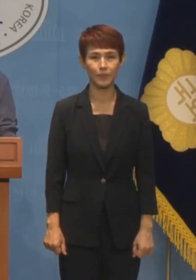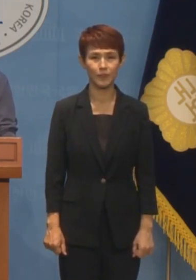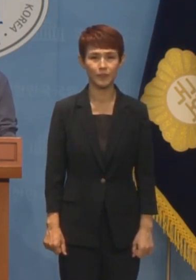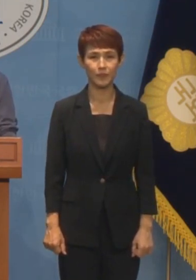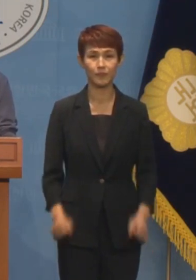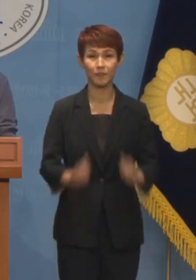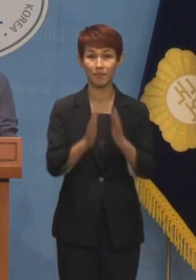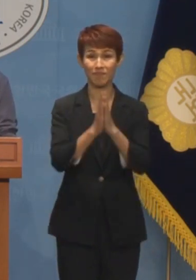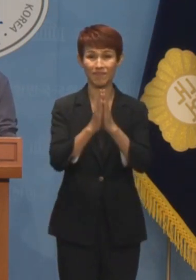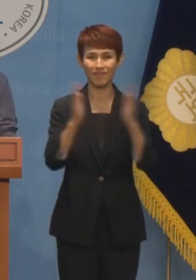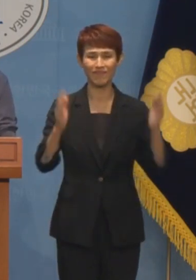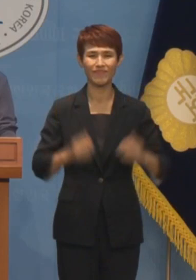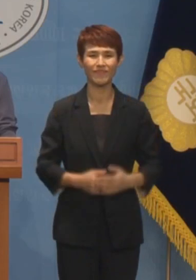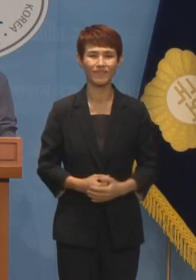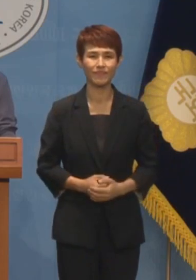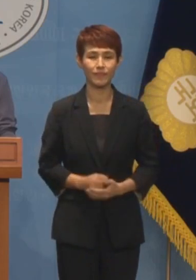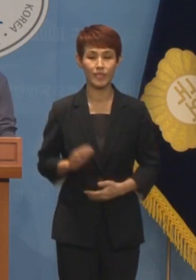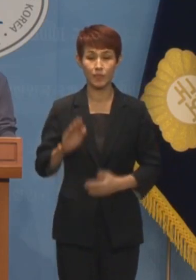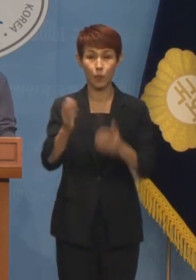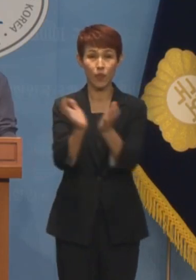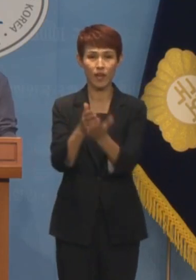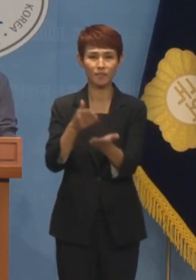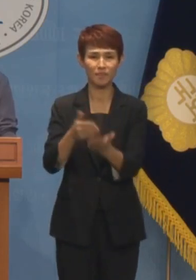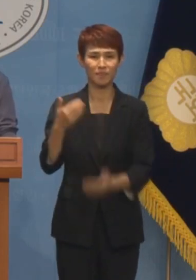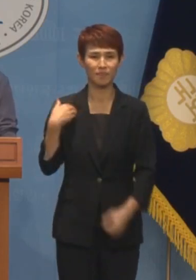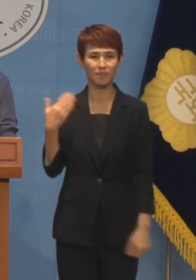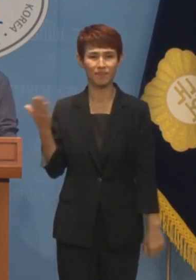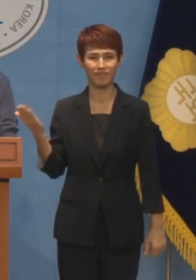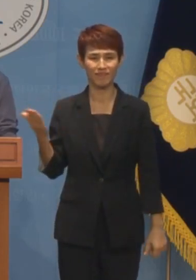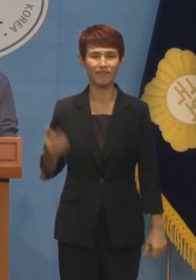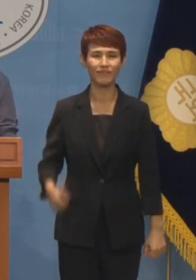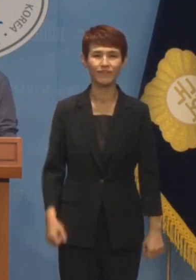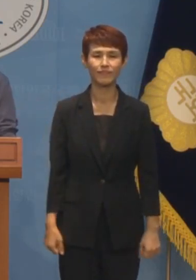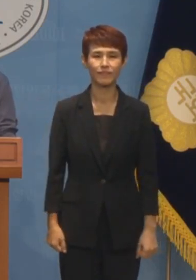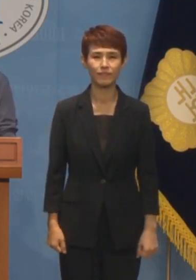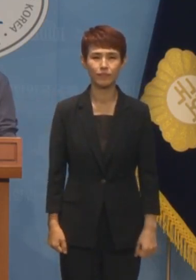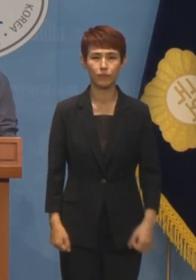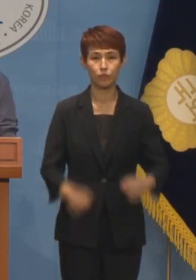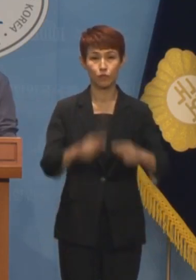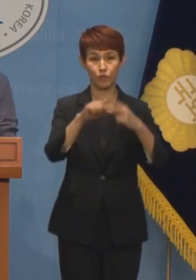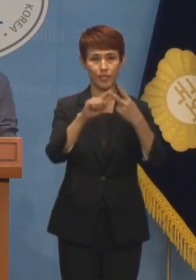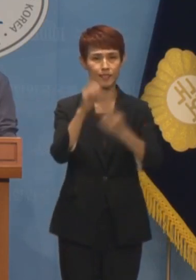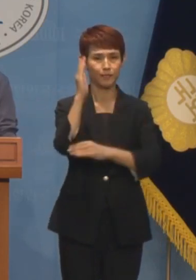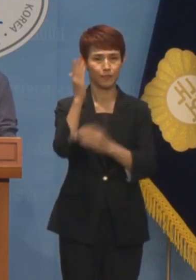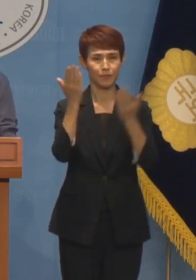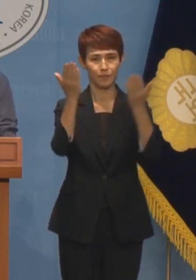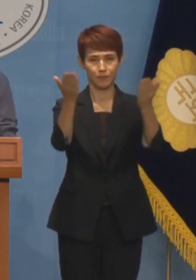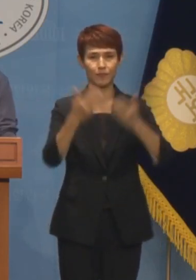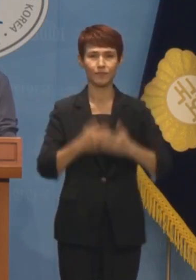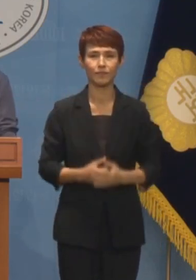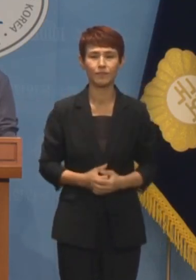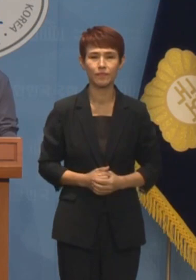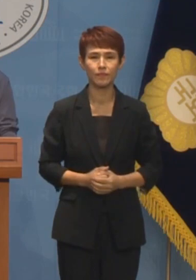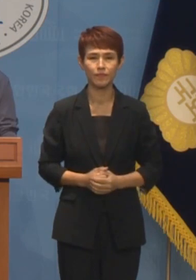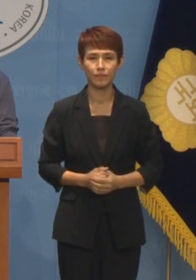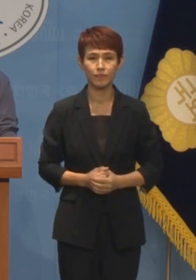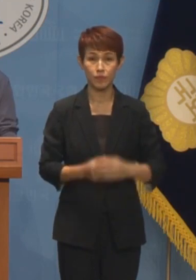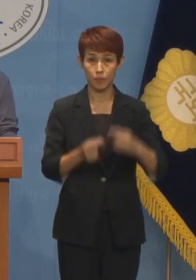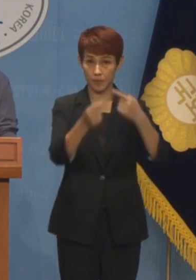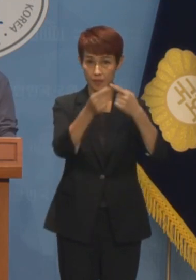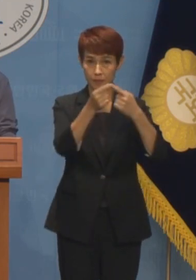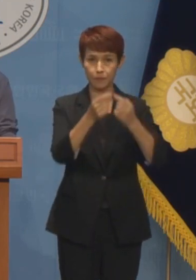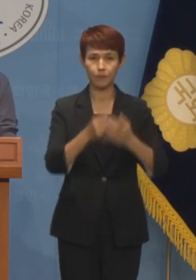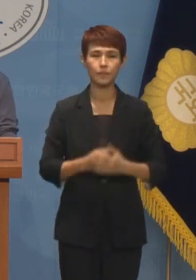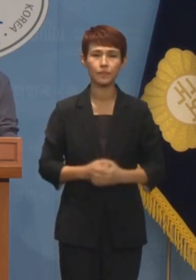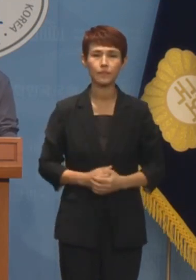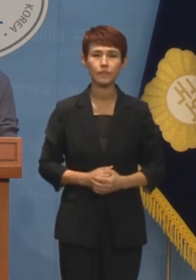네, 시작하겠습니다. 진보당 수석대변인 홍성규입니다. 두 가지 말씀드리겠습니다. 첫 번째입니다.